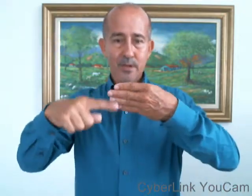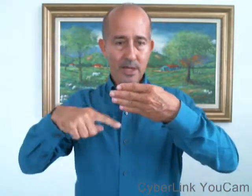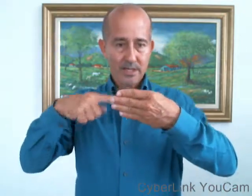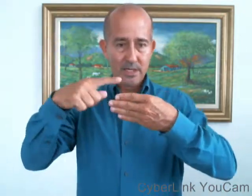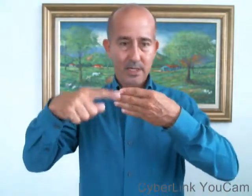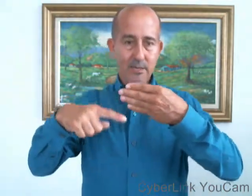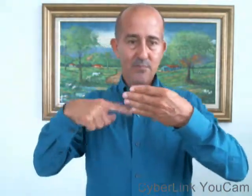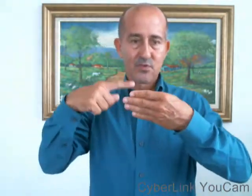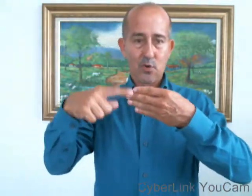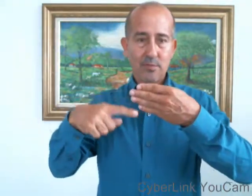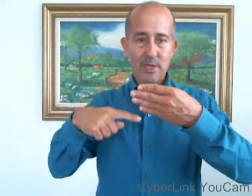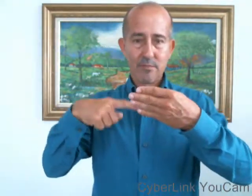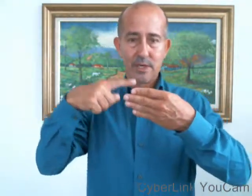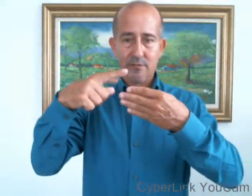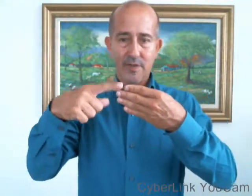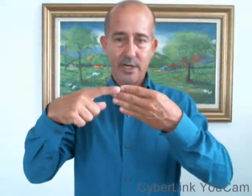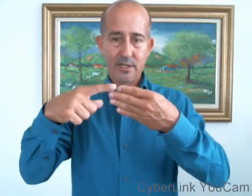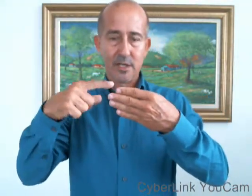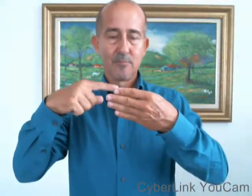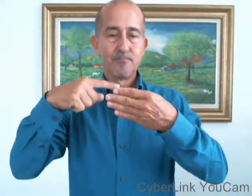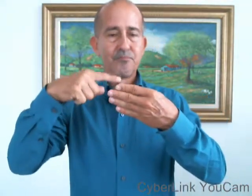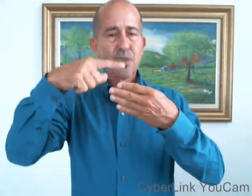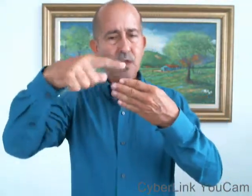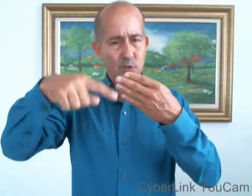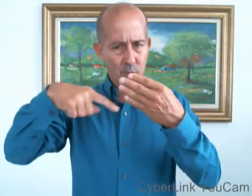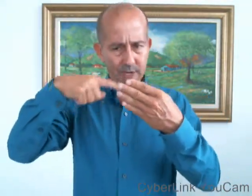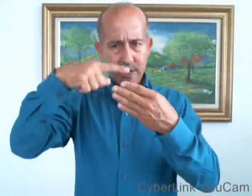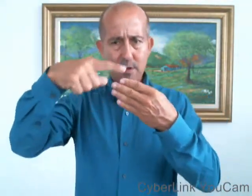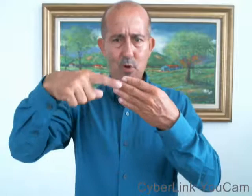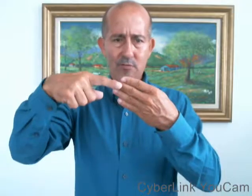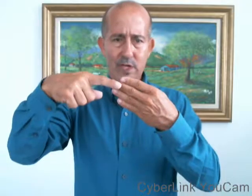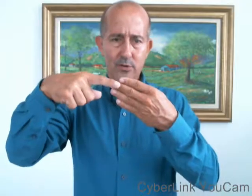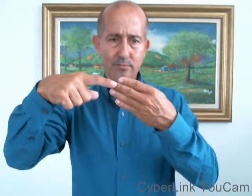Acerca, sobre, referente. ¿Sobre qué vamos a hablar hoy?